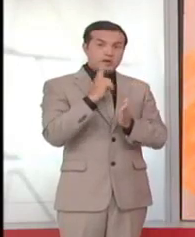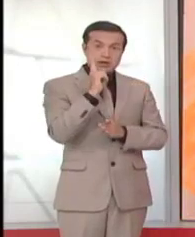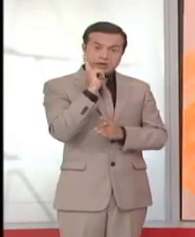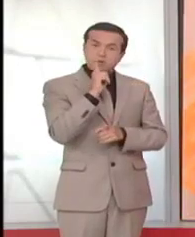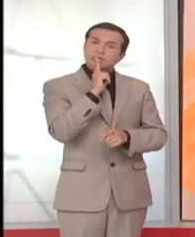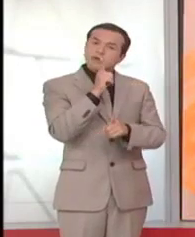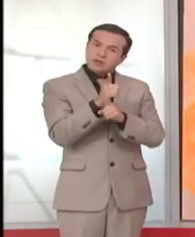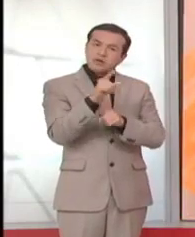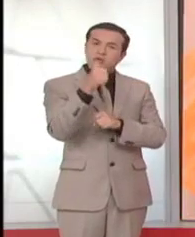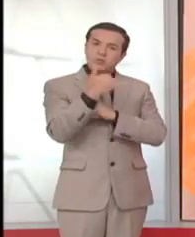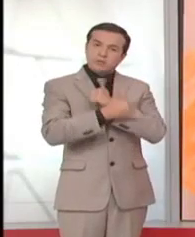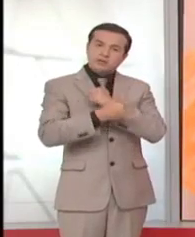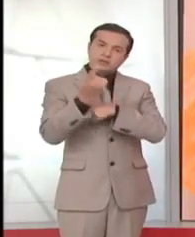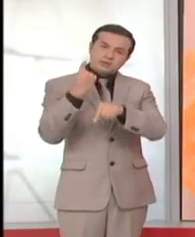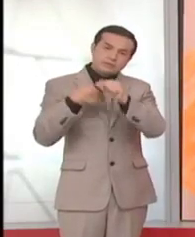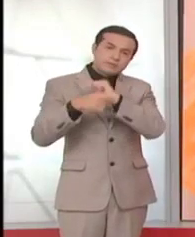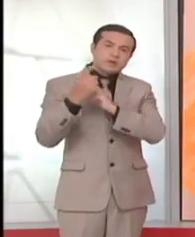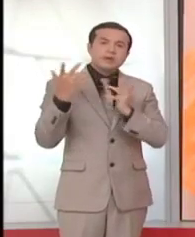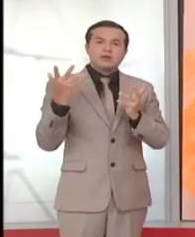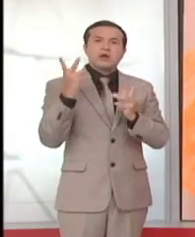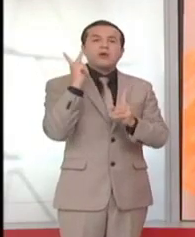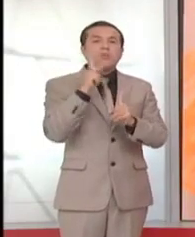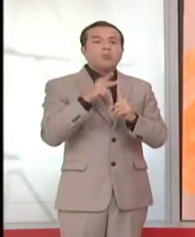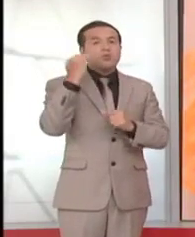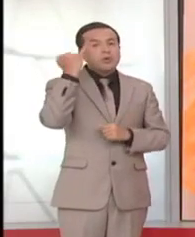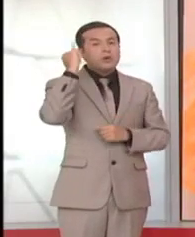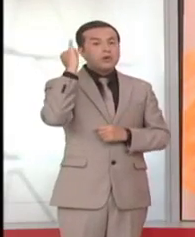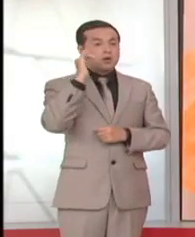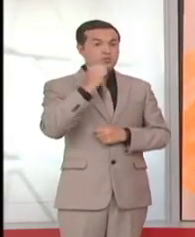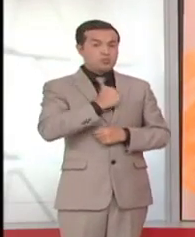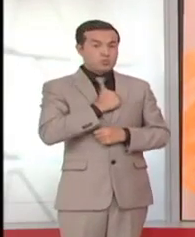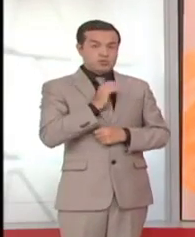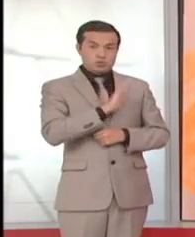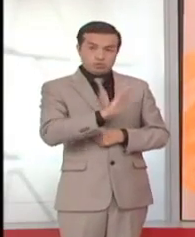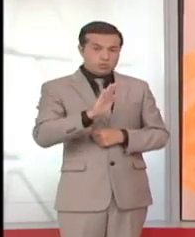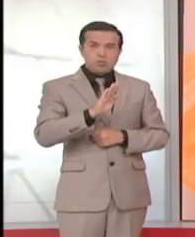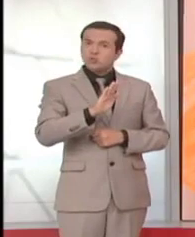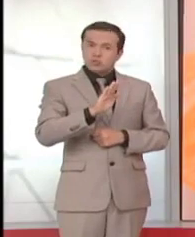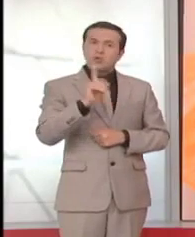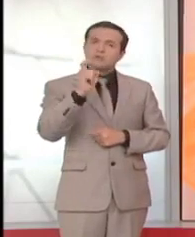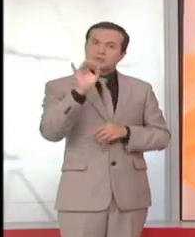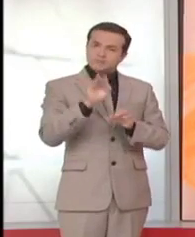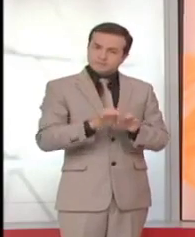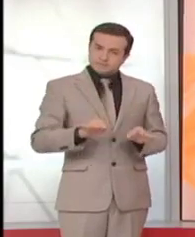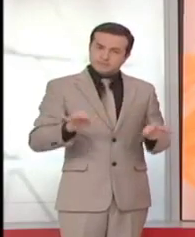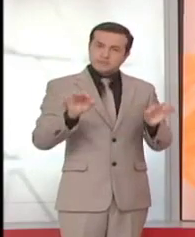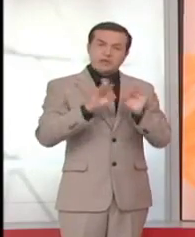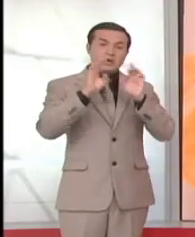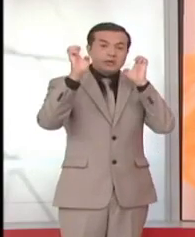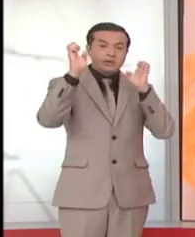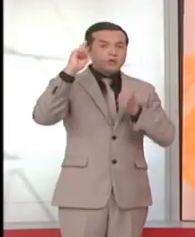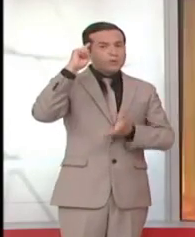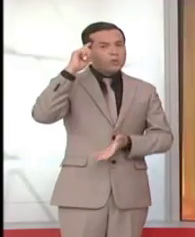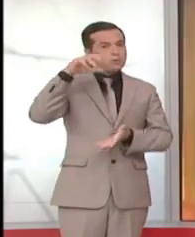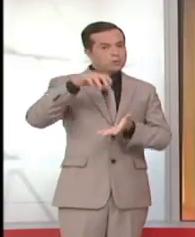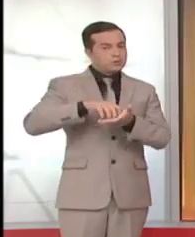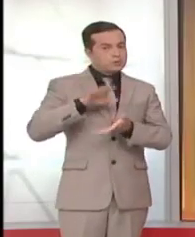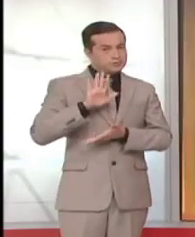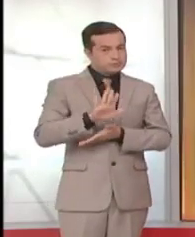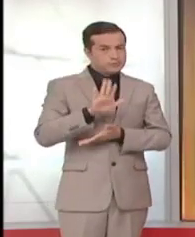exportar, pero esto no puede ser solamente una iniciativa local. Esto tiene que responder a una política de Estado. En otro ámbito, la protección